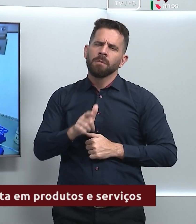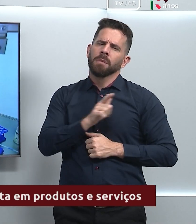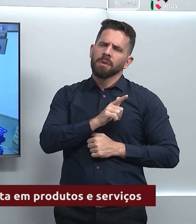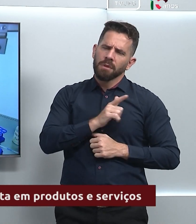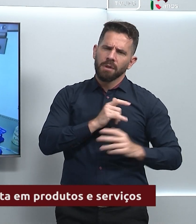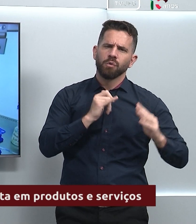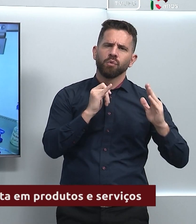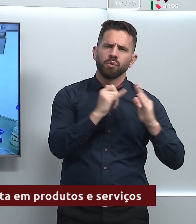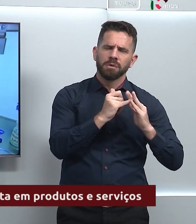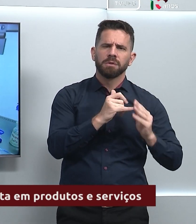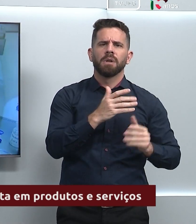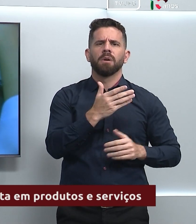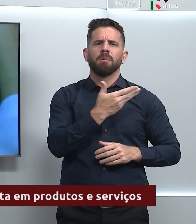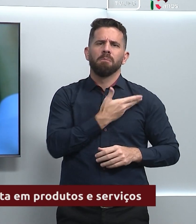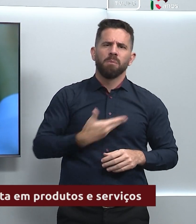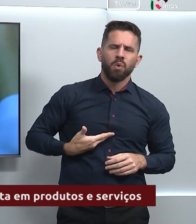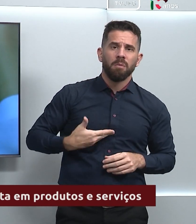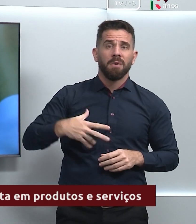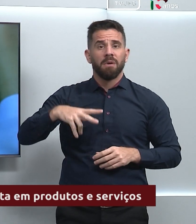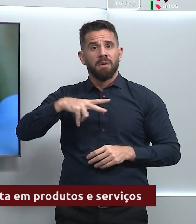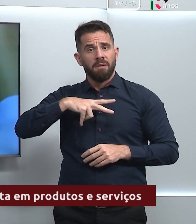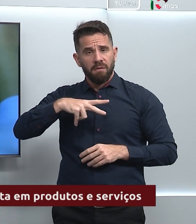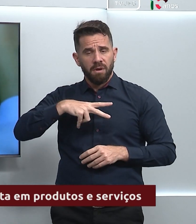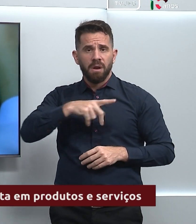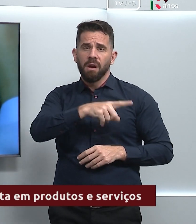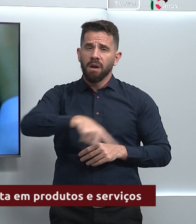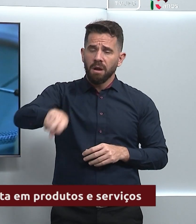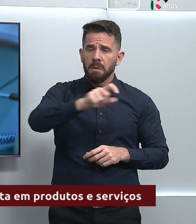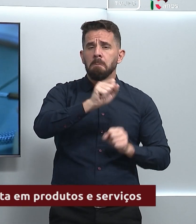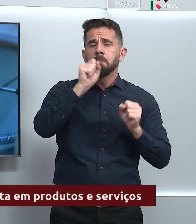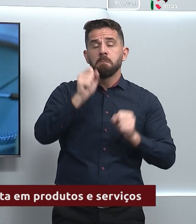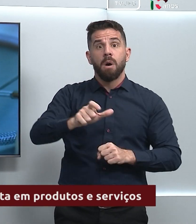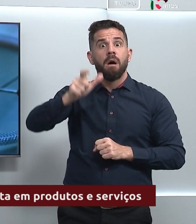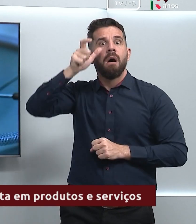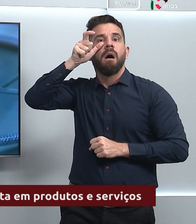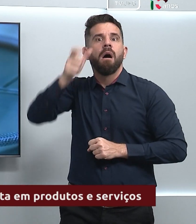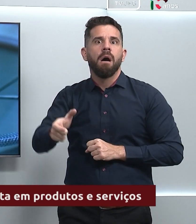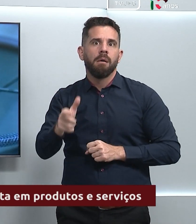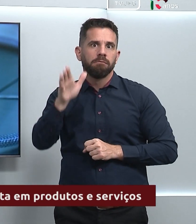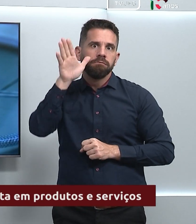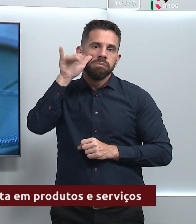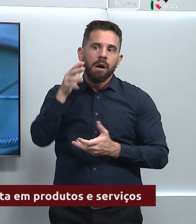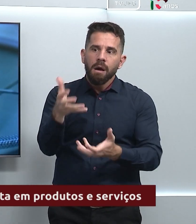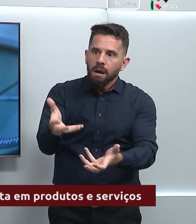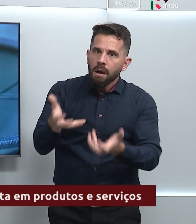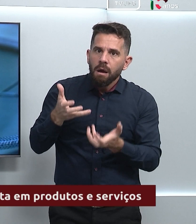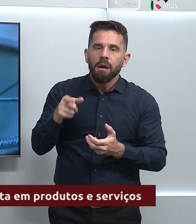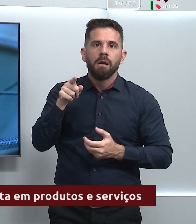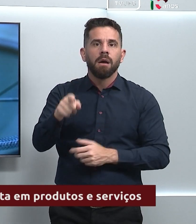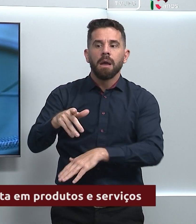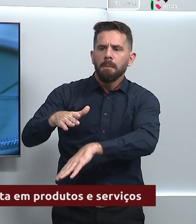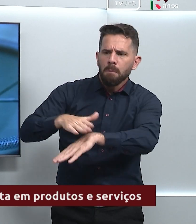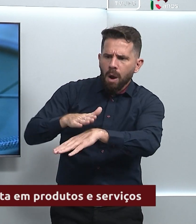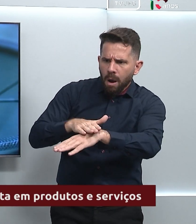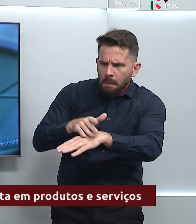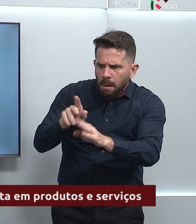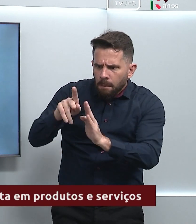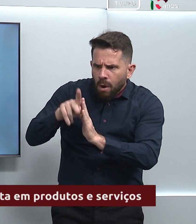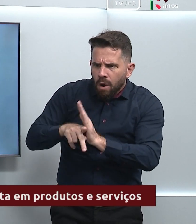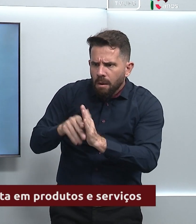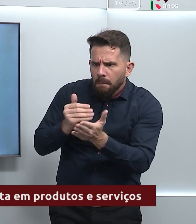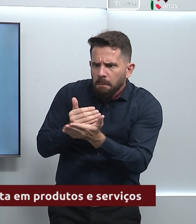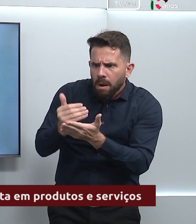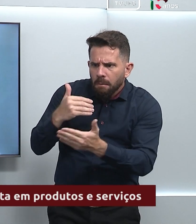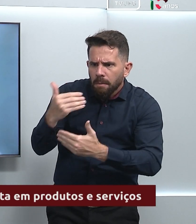públicas e privadas podem manifestar o interesse desde o momento do desenvolvimento do projeto. Então quando a gente